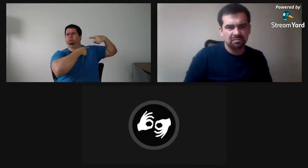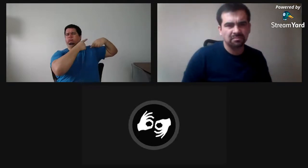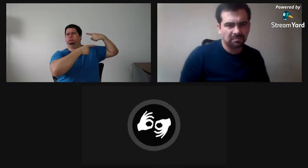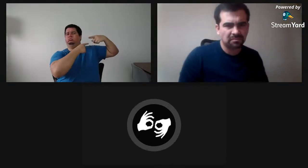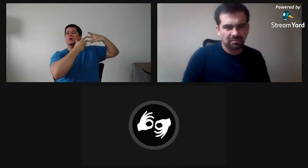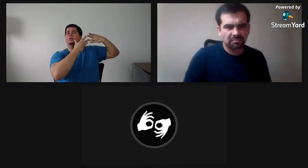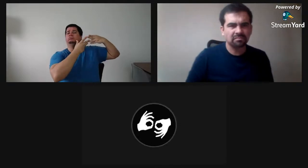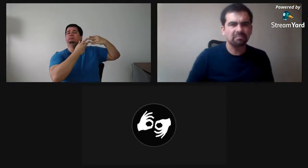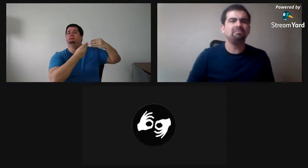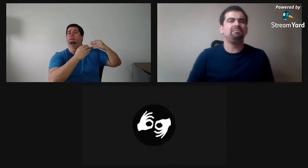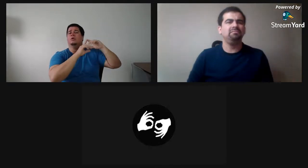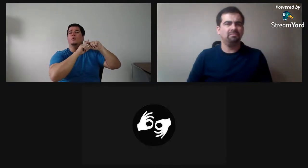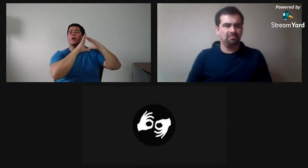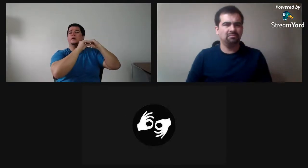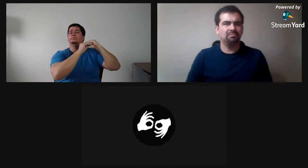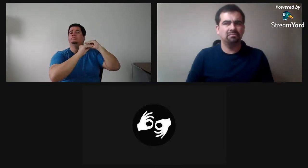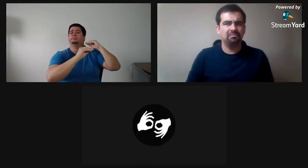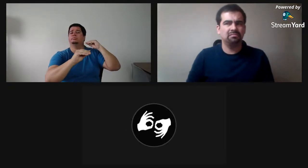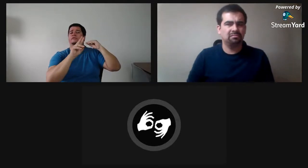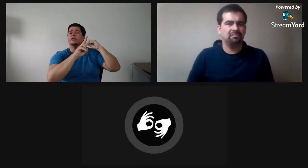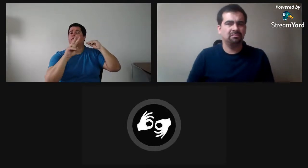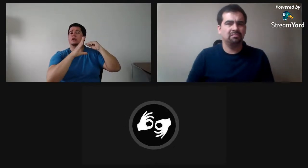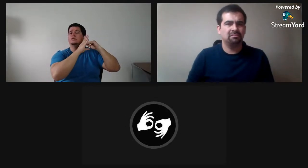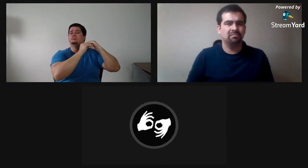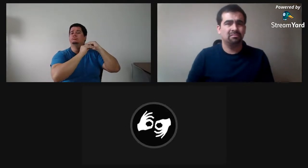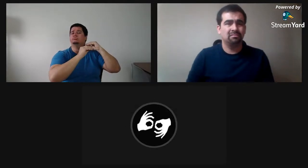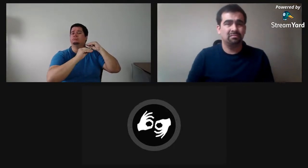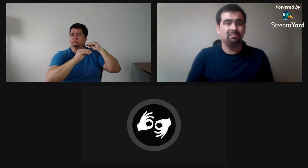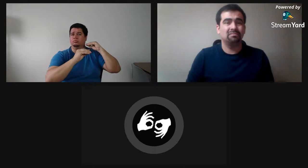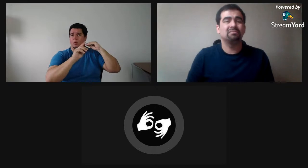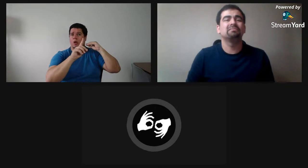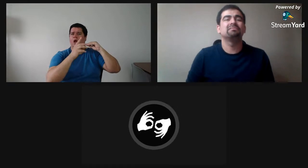Unidos se ha ido como disminuyendo un poco.